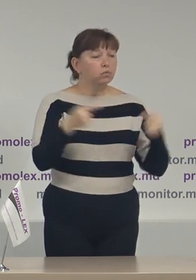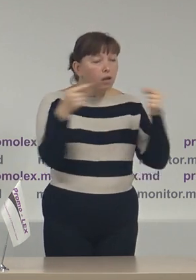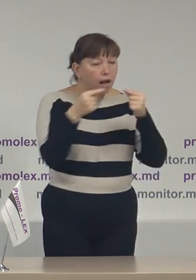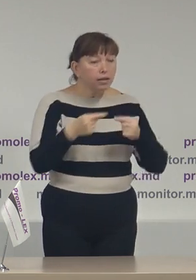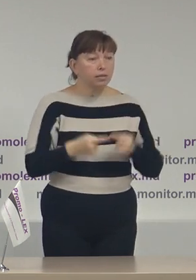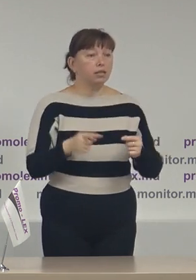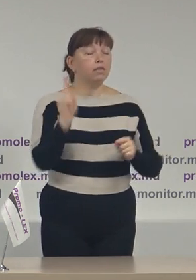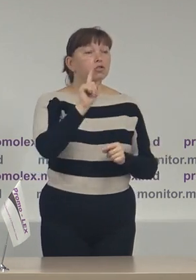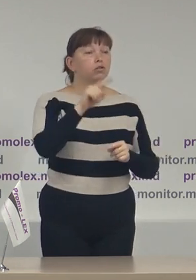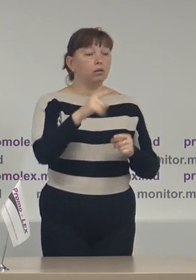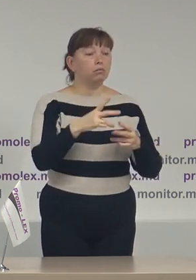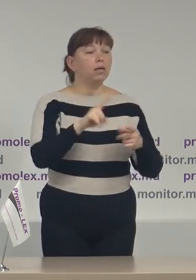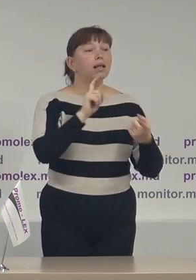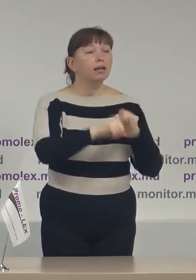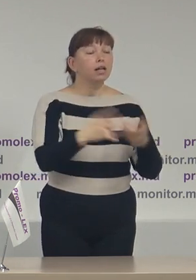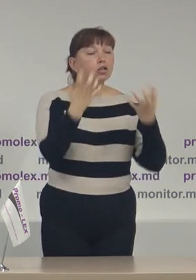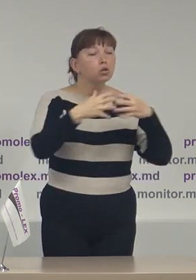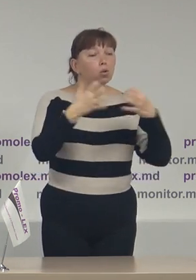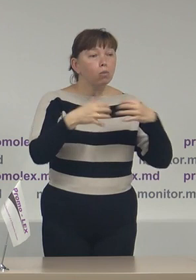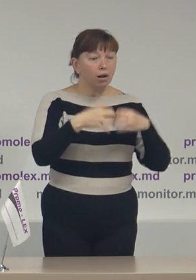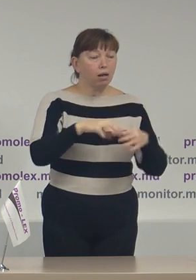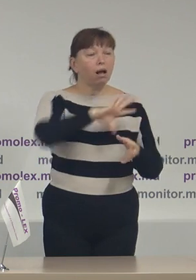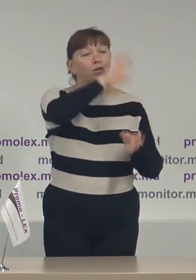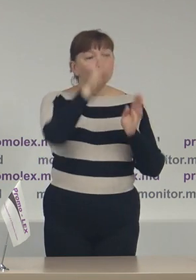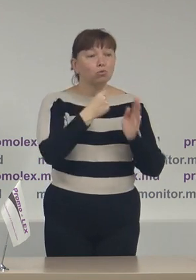privește numărarea în paralela votărilor